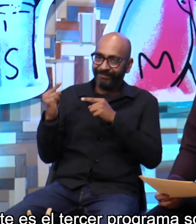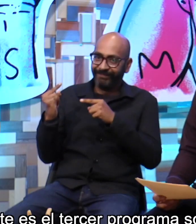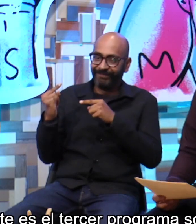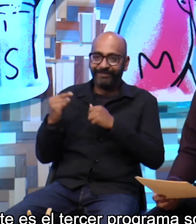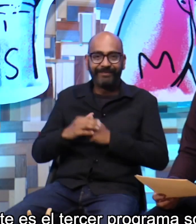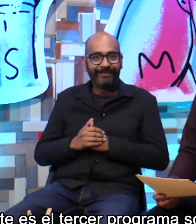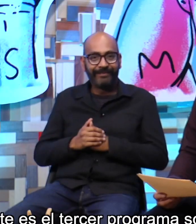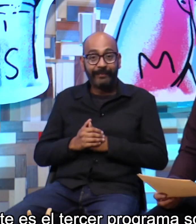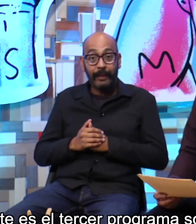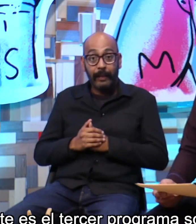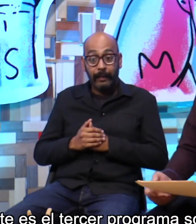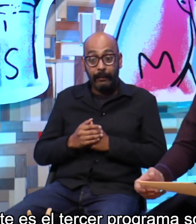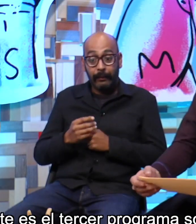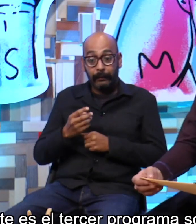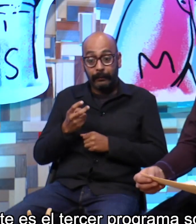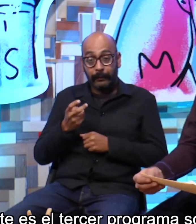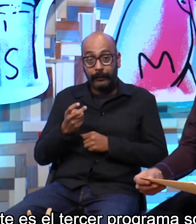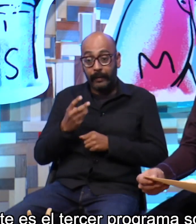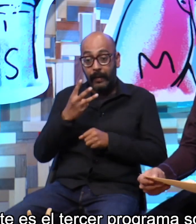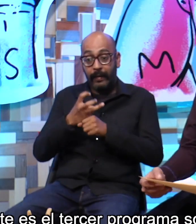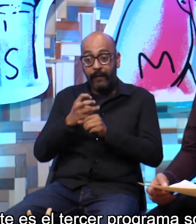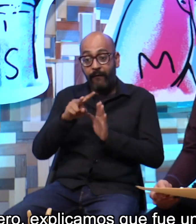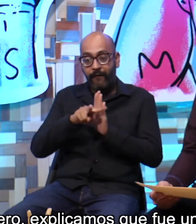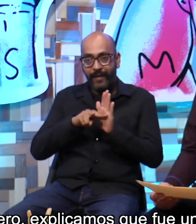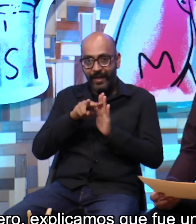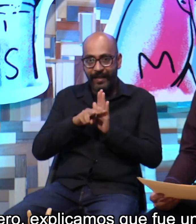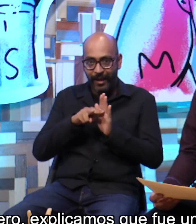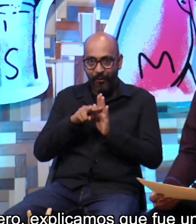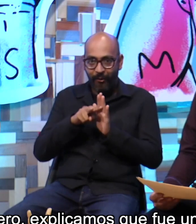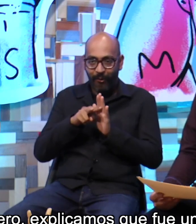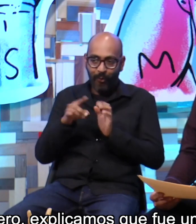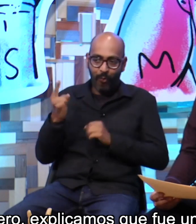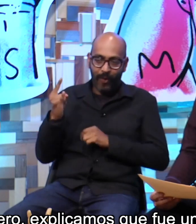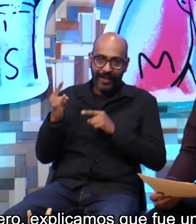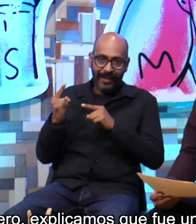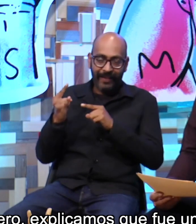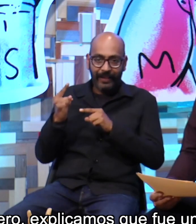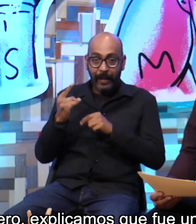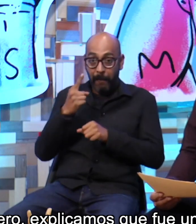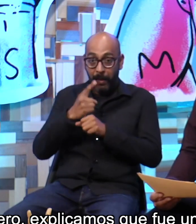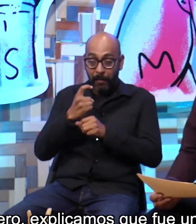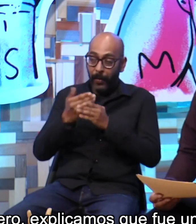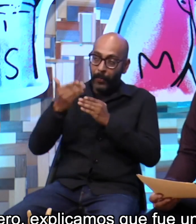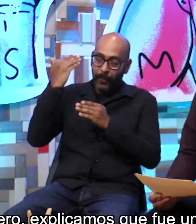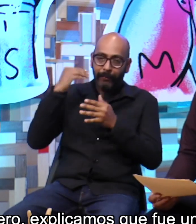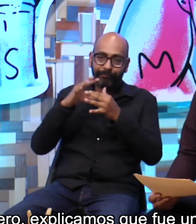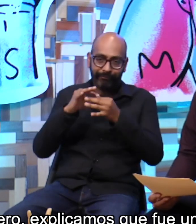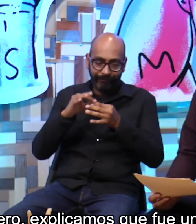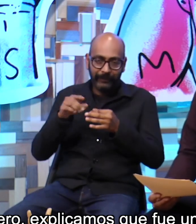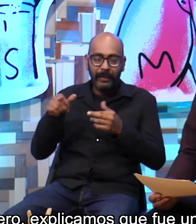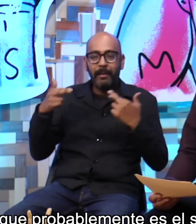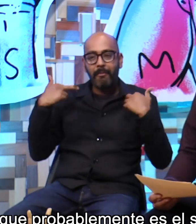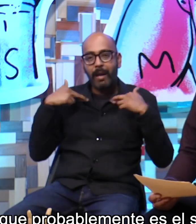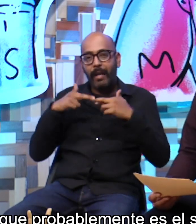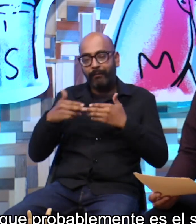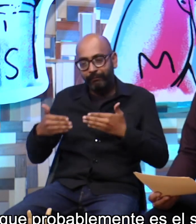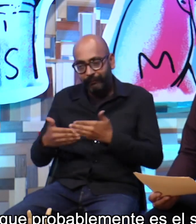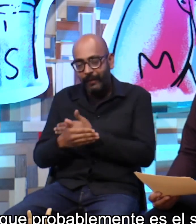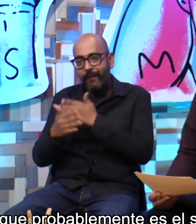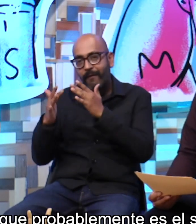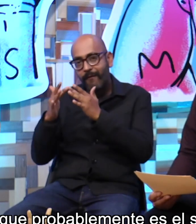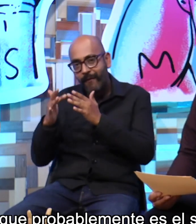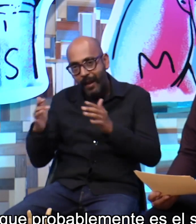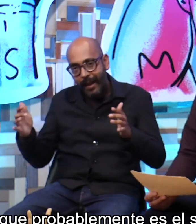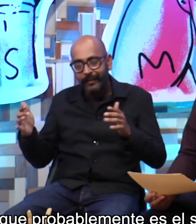Este es el tercer programa sobre este personaje. En el primero explicamos que fue un profesor nacido en Francia y que